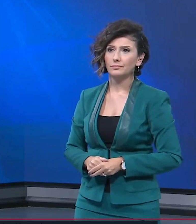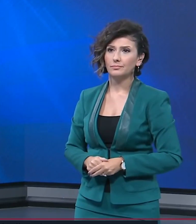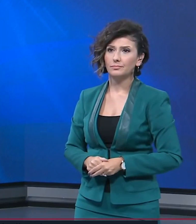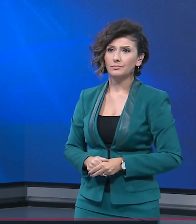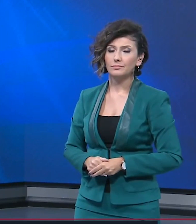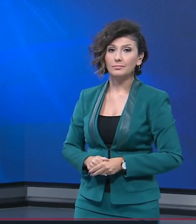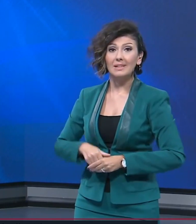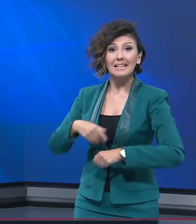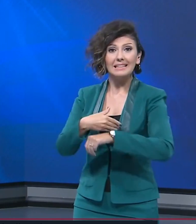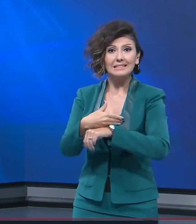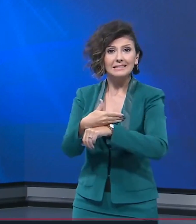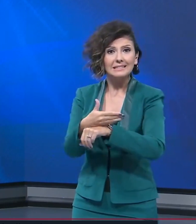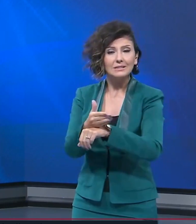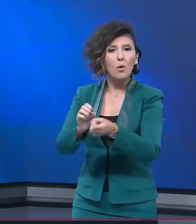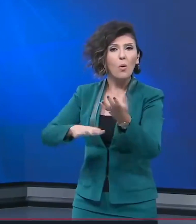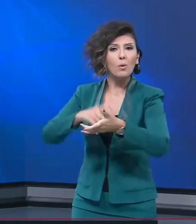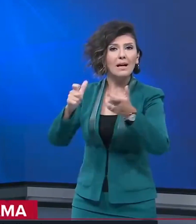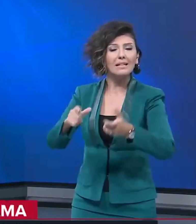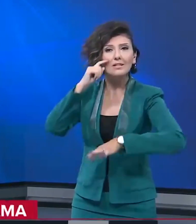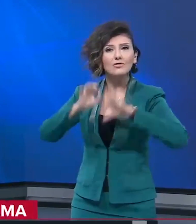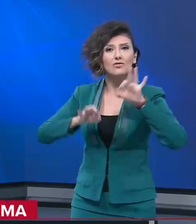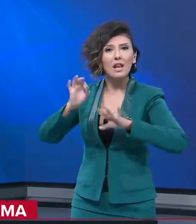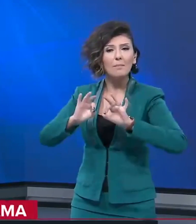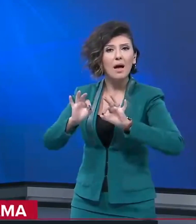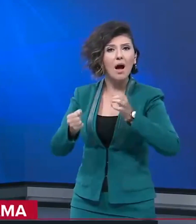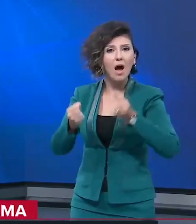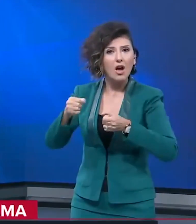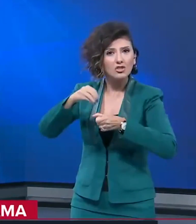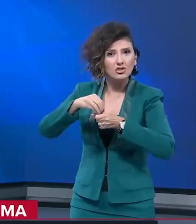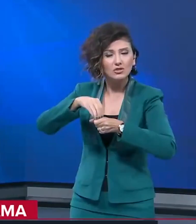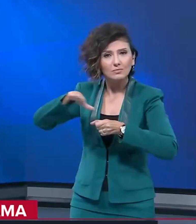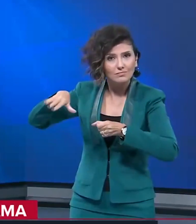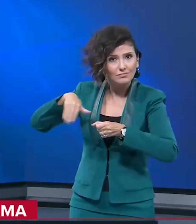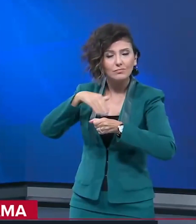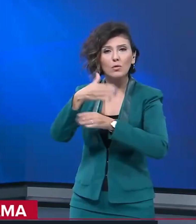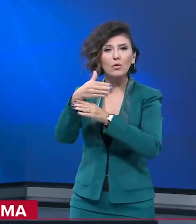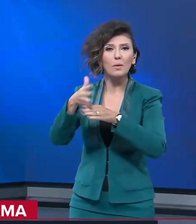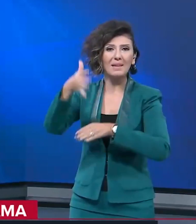Akşam saatlerinde olay yeri inceleme araçları konsolosluk binasına girdi.